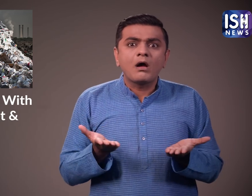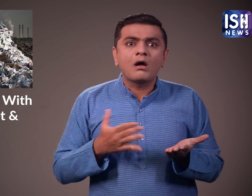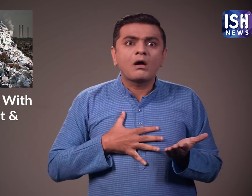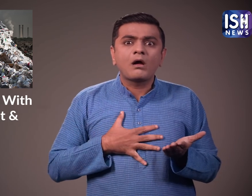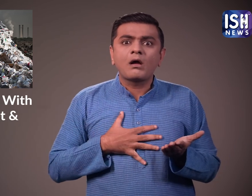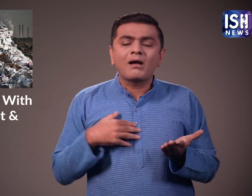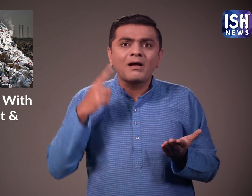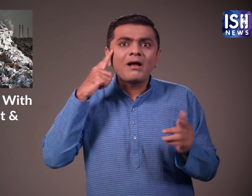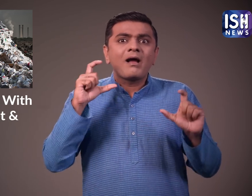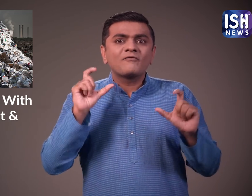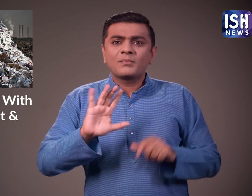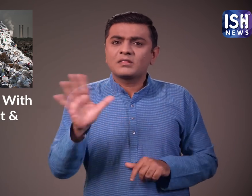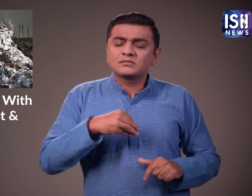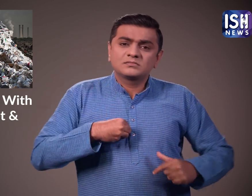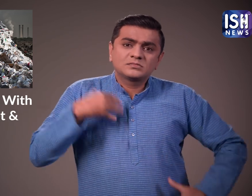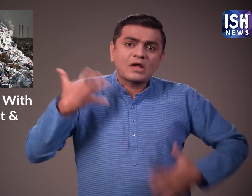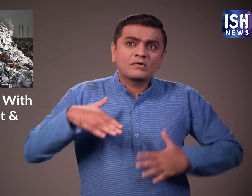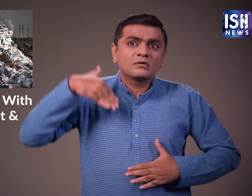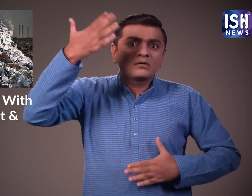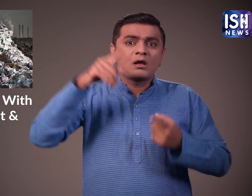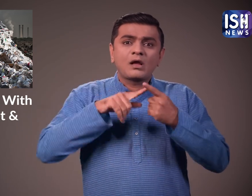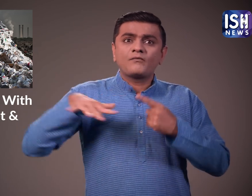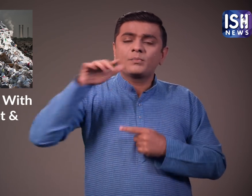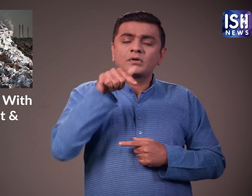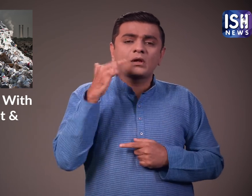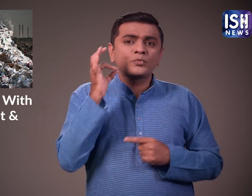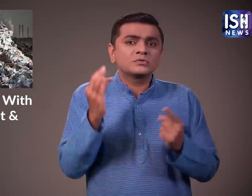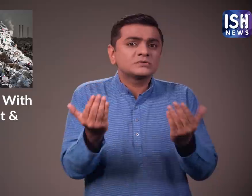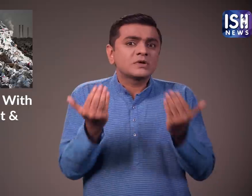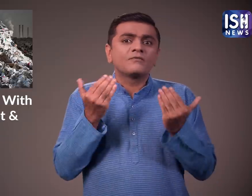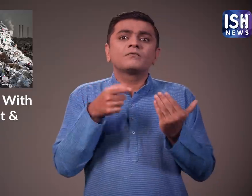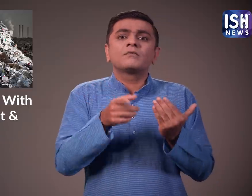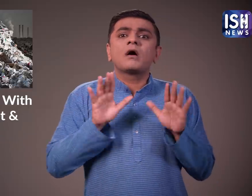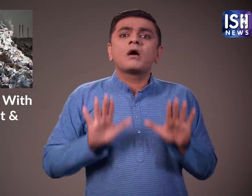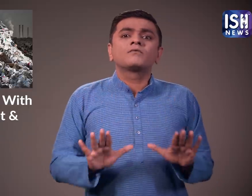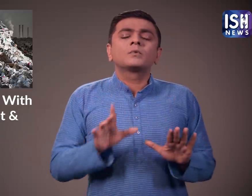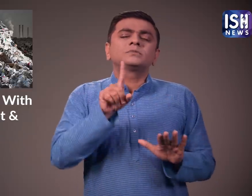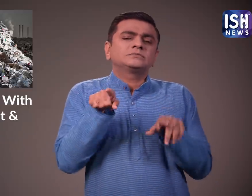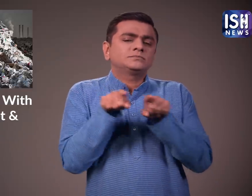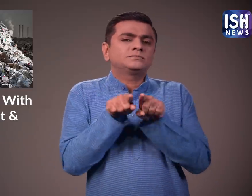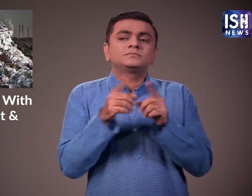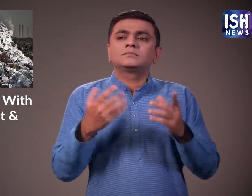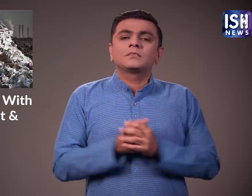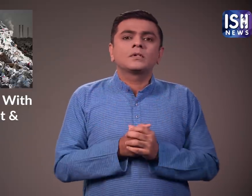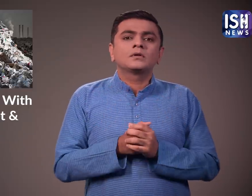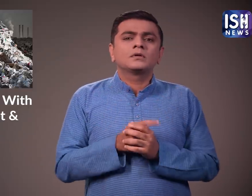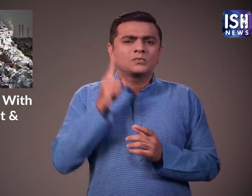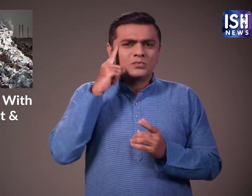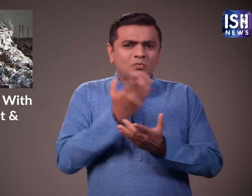आश्चरेजनग रूप से यहाँ आराम भविश्य में समस्याओं को जनम देगा पर्यावरन को बचाने की जरुरत है उधारन के लिए जब आप